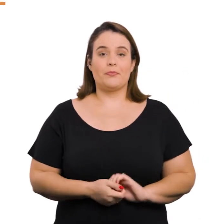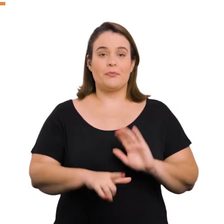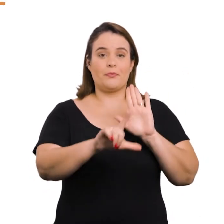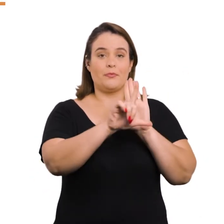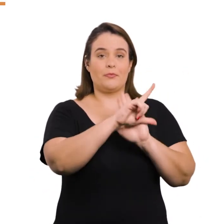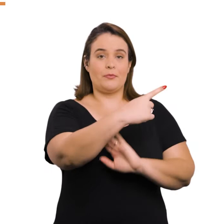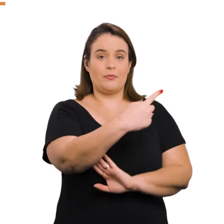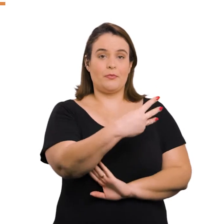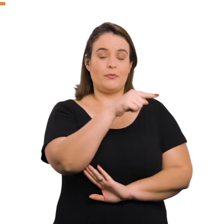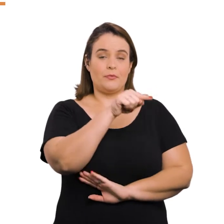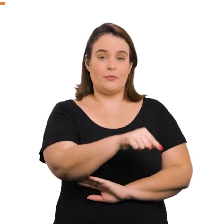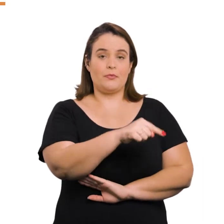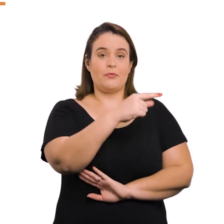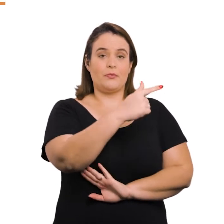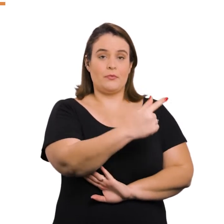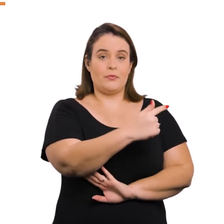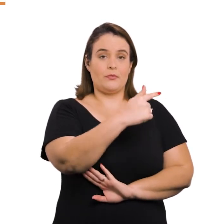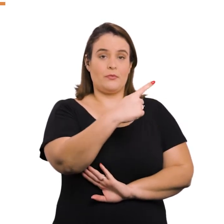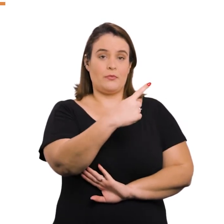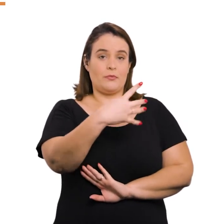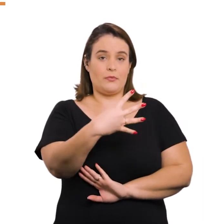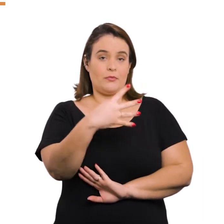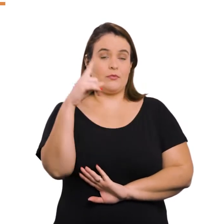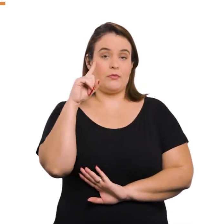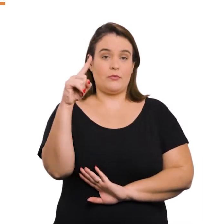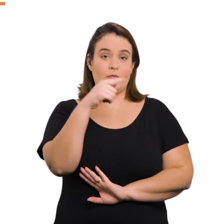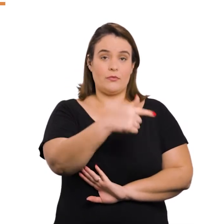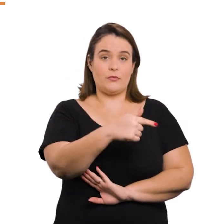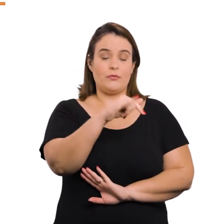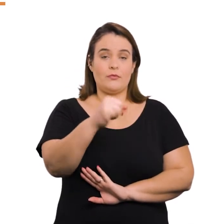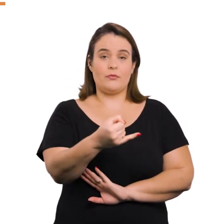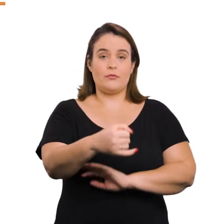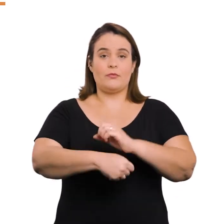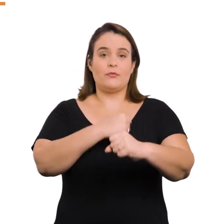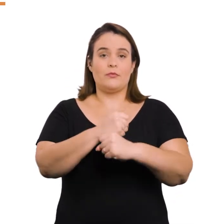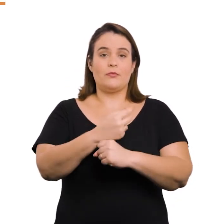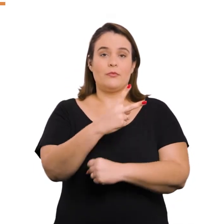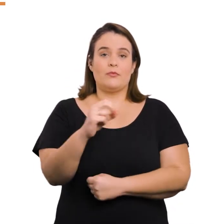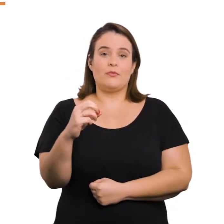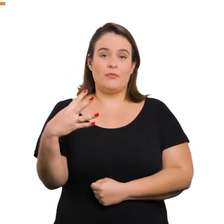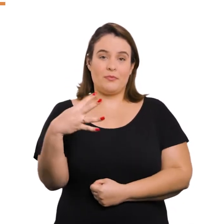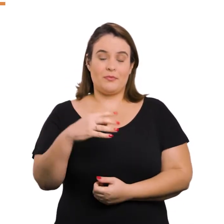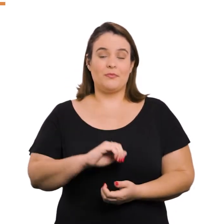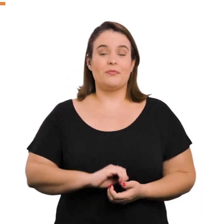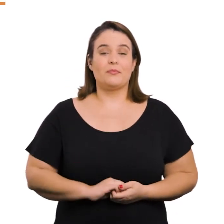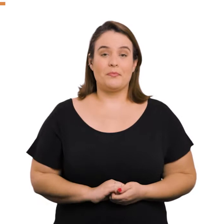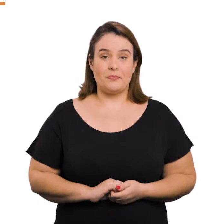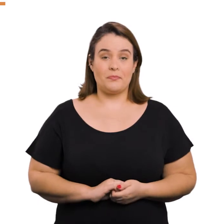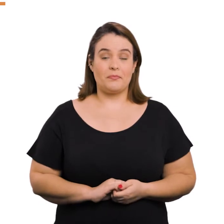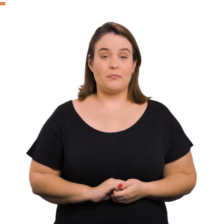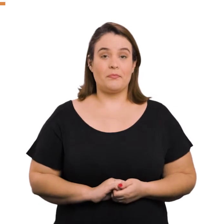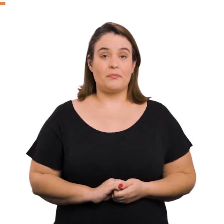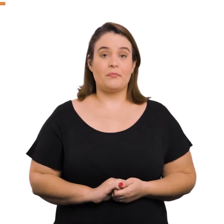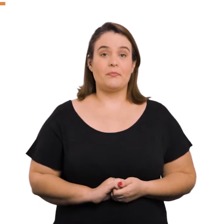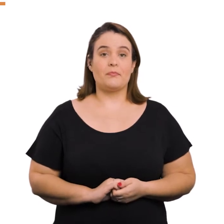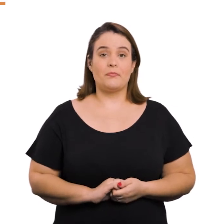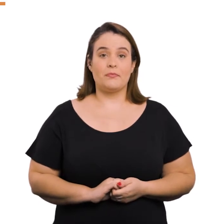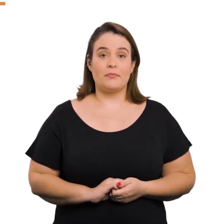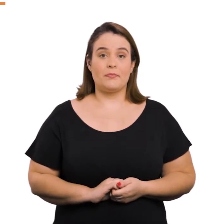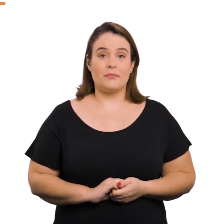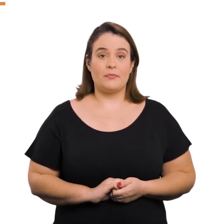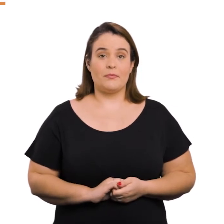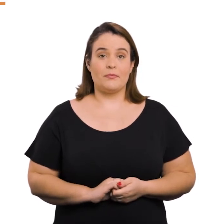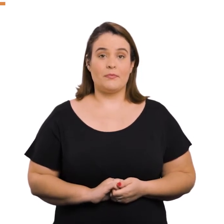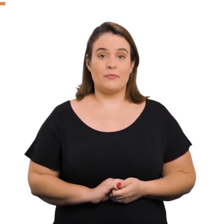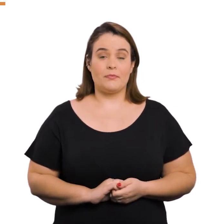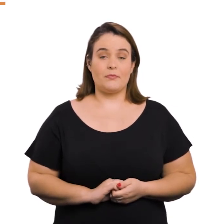Lei nº 13.714, de 7 de janeiro de 2004. Dispõe sobre implantação de